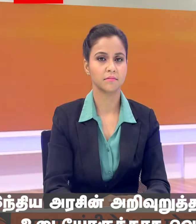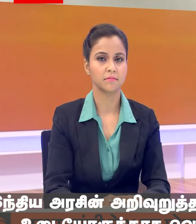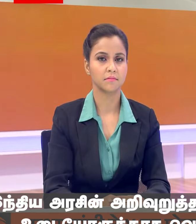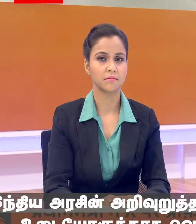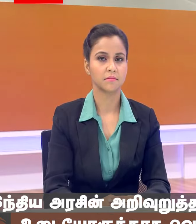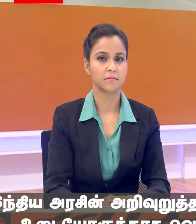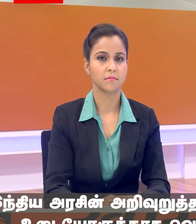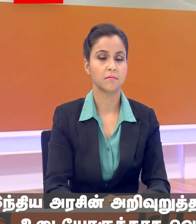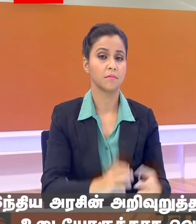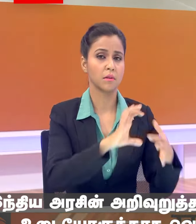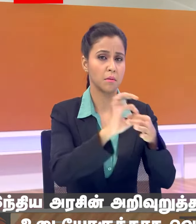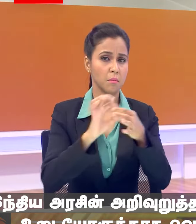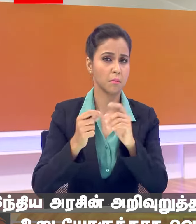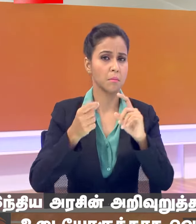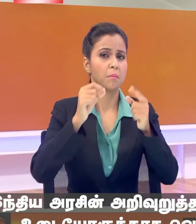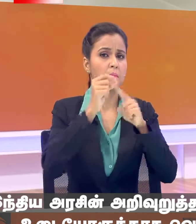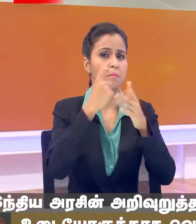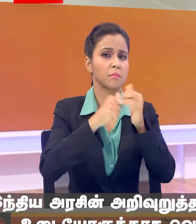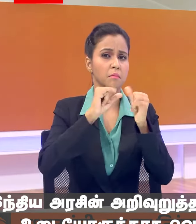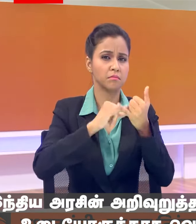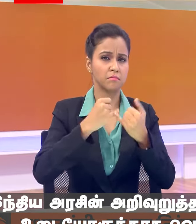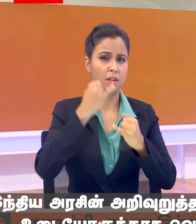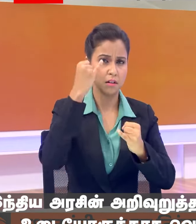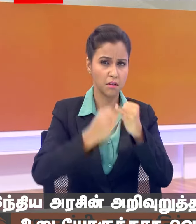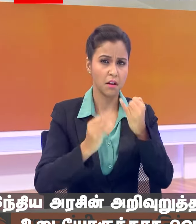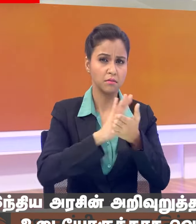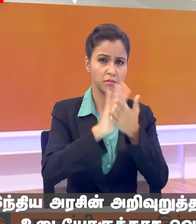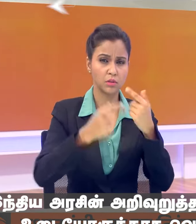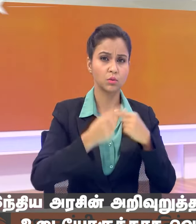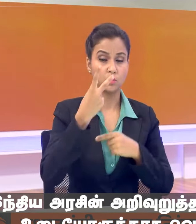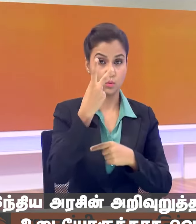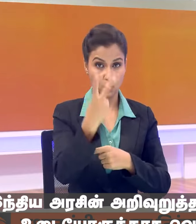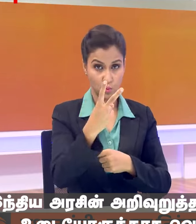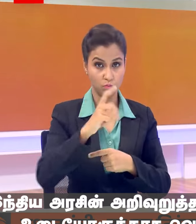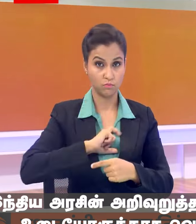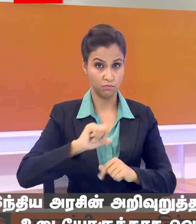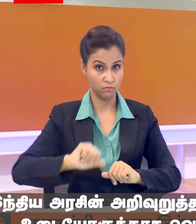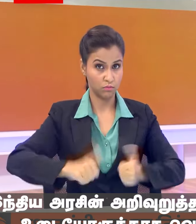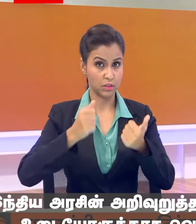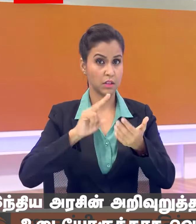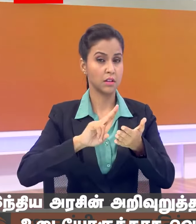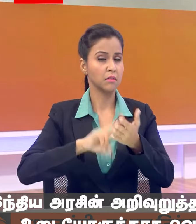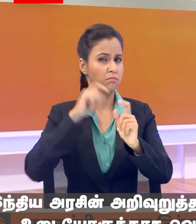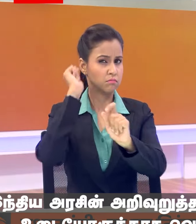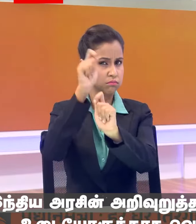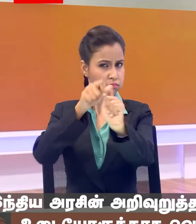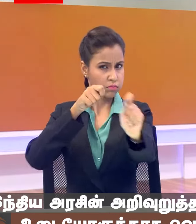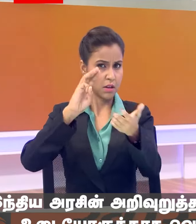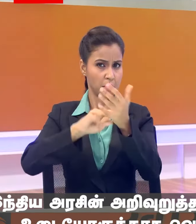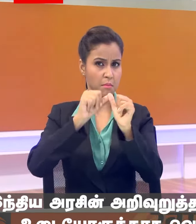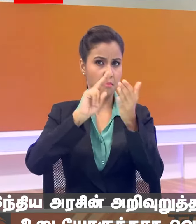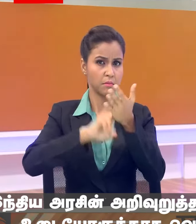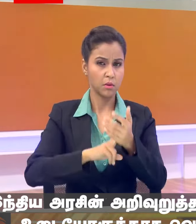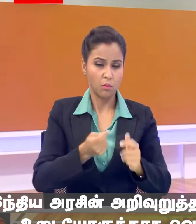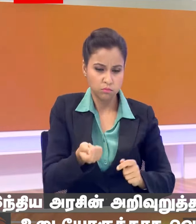और पैरिस ओलंपिक खेलों के समापन समारों में और दो ओलंपिक पदग जीतने वाली निशानेबाज मनु भाकर और